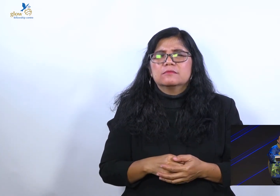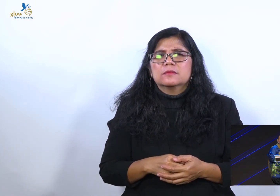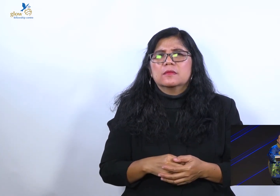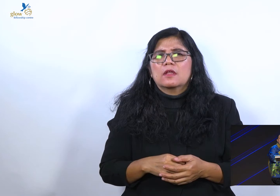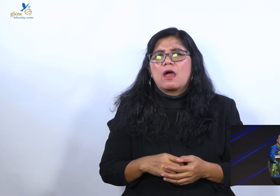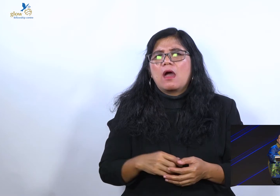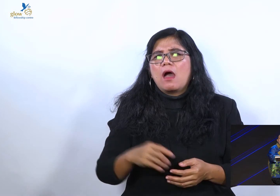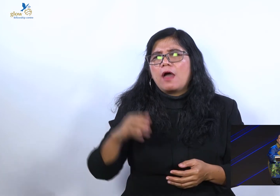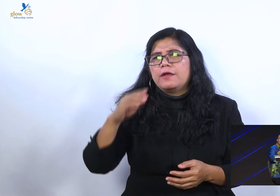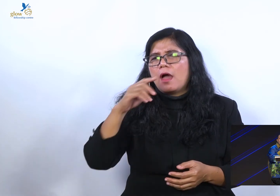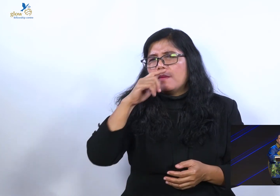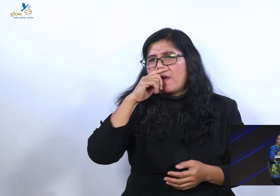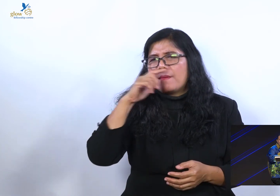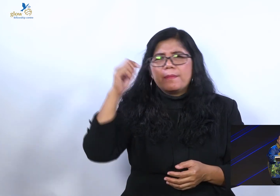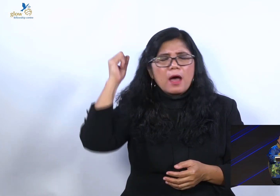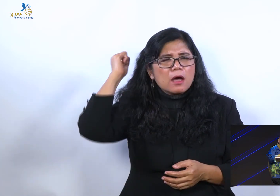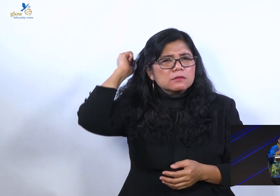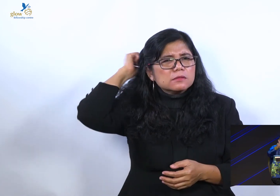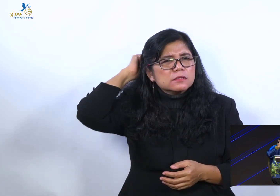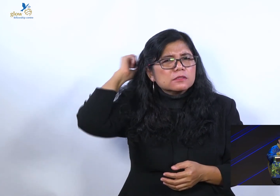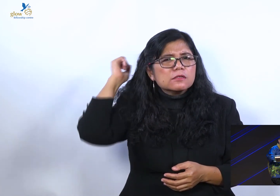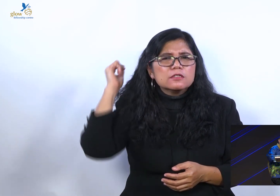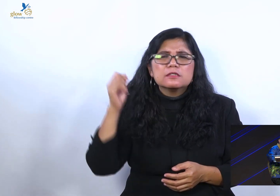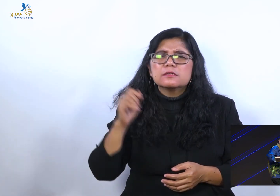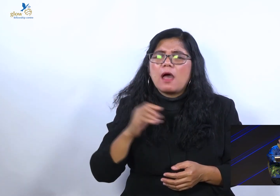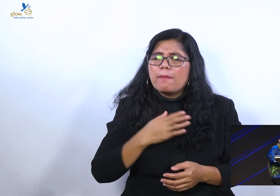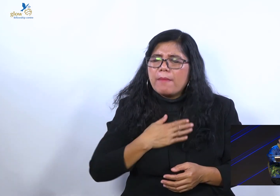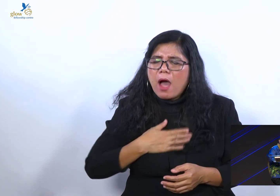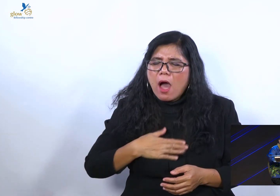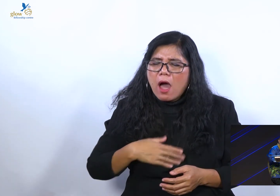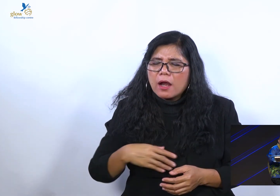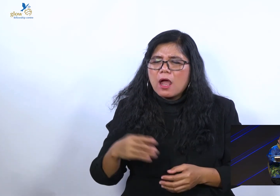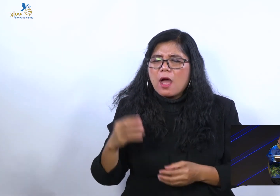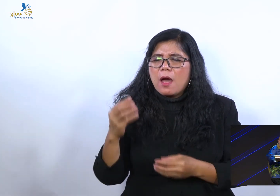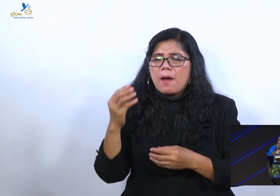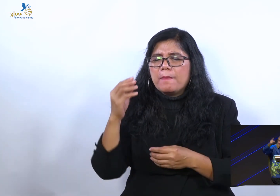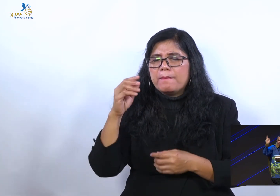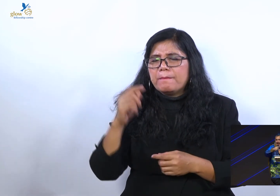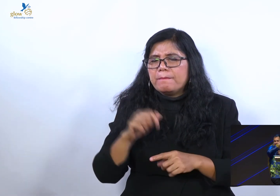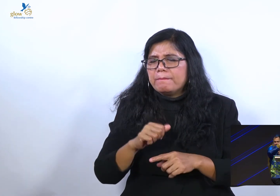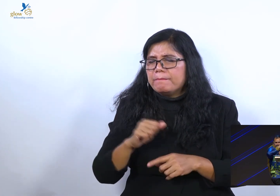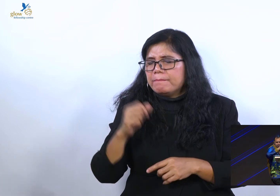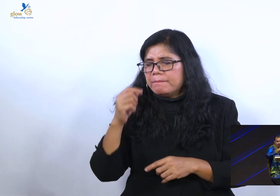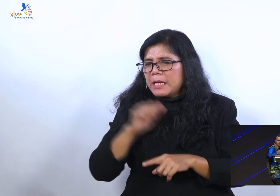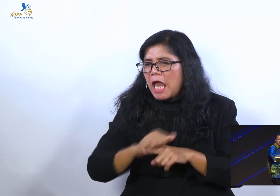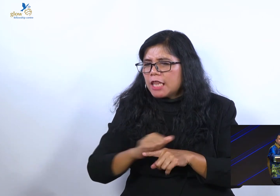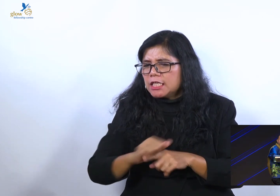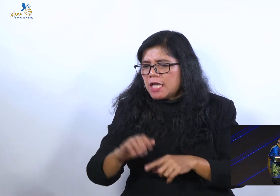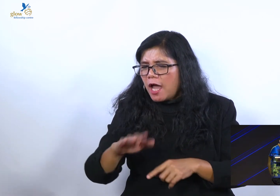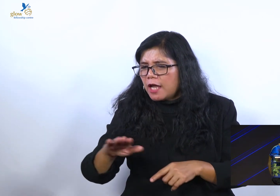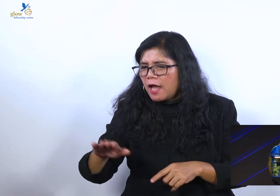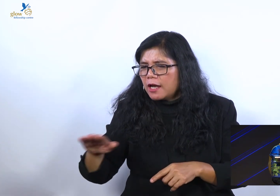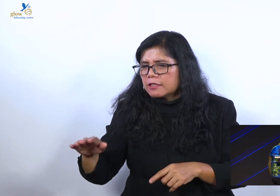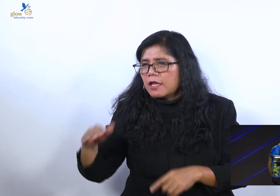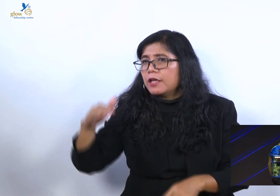Kalau hanya karena ingin diberkati, satu saat dia juga akan stres dan memakai anak-anak, gila semua.